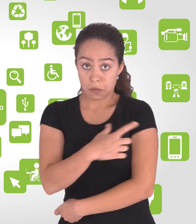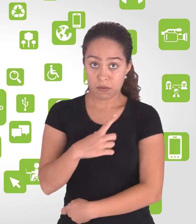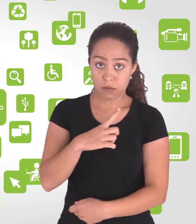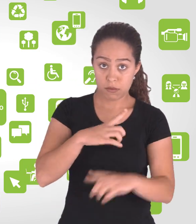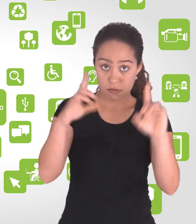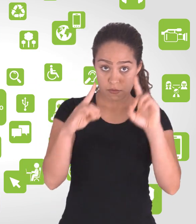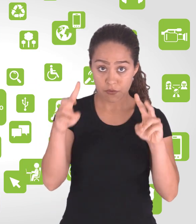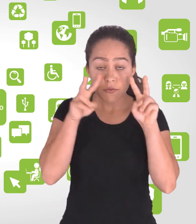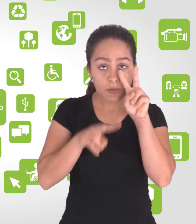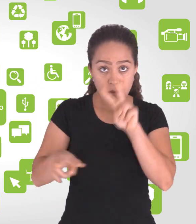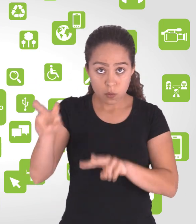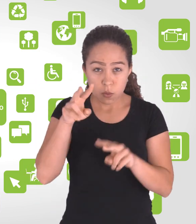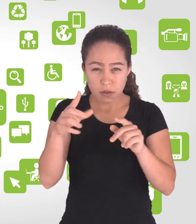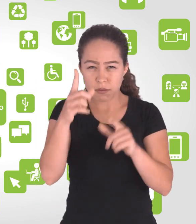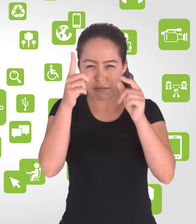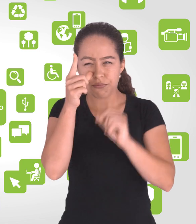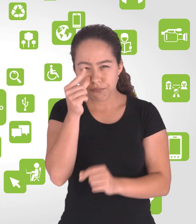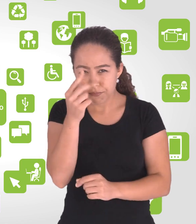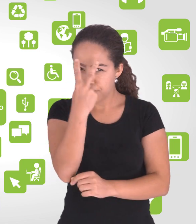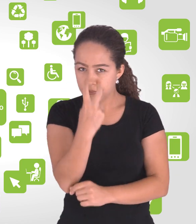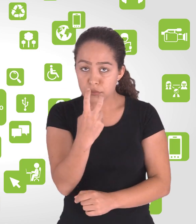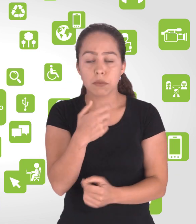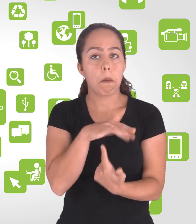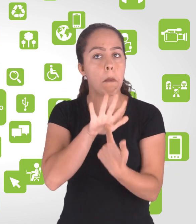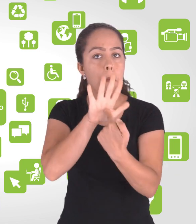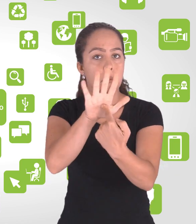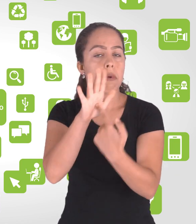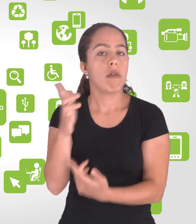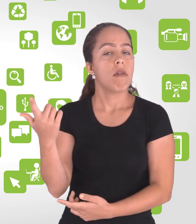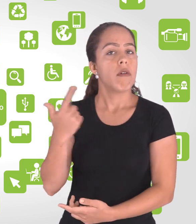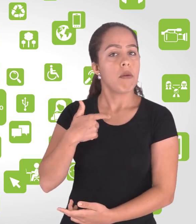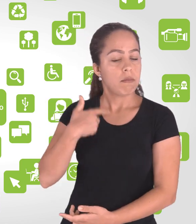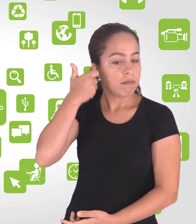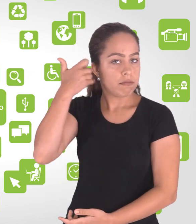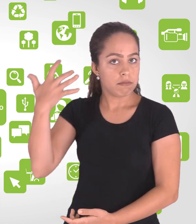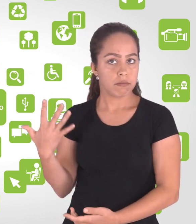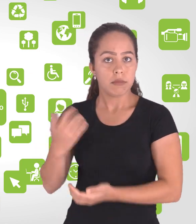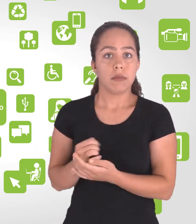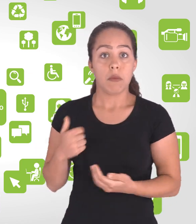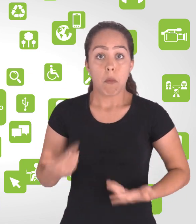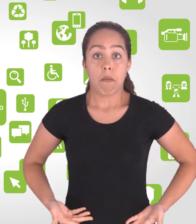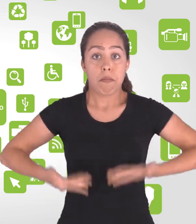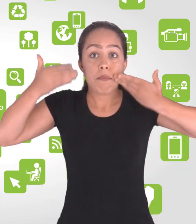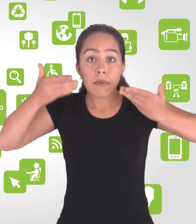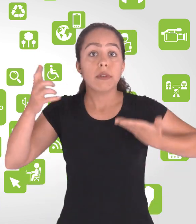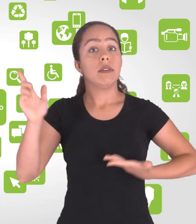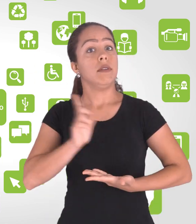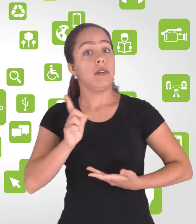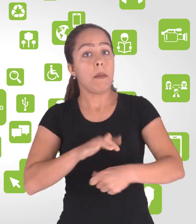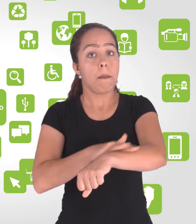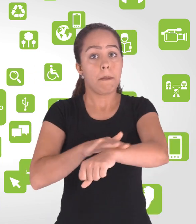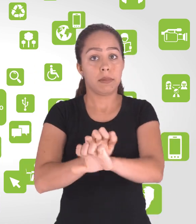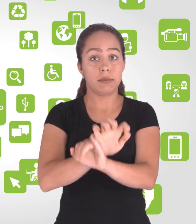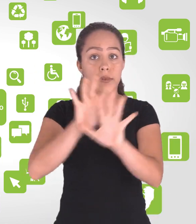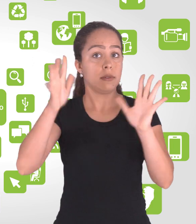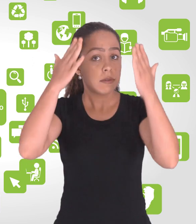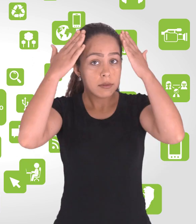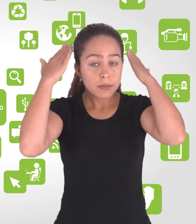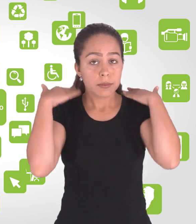cintura para cima, tenho pele clara, cabelos lisos e curtos de cor castanha, olhos castanhos. Uso uma blusa azul marinho.